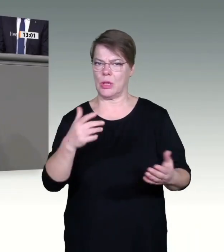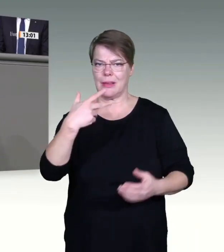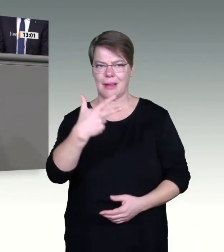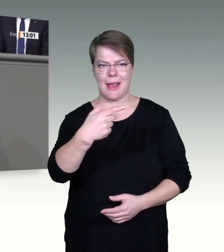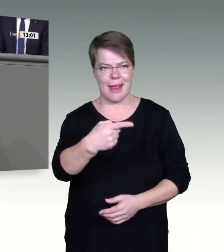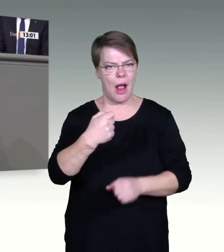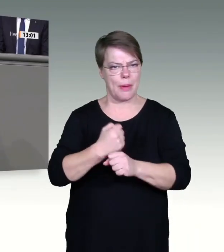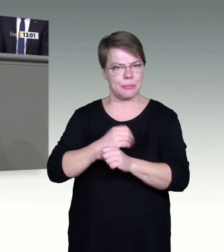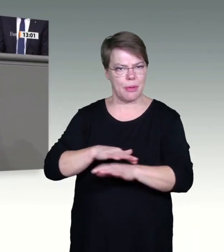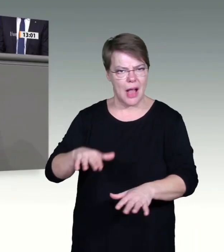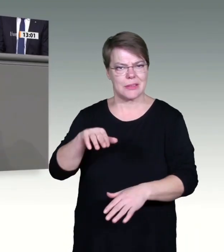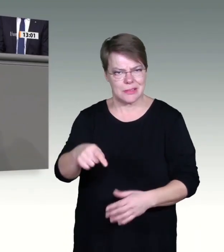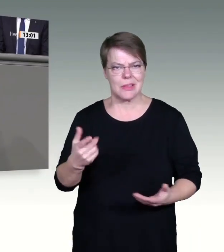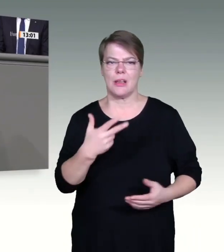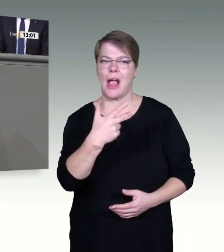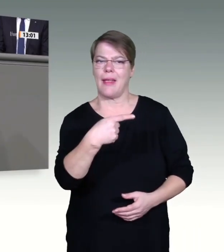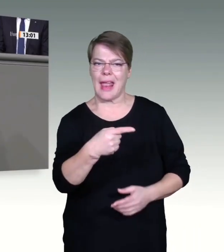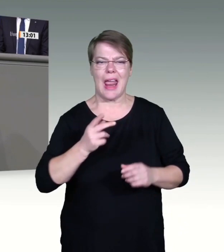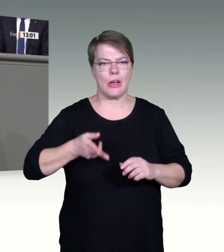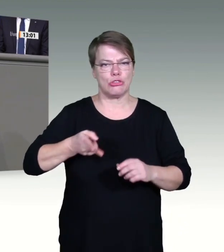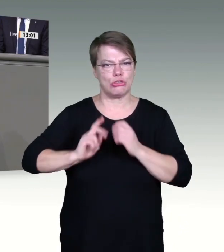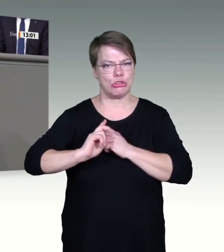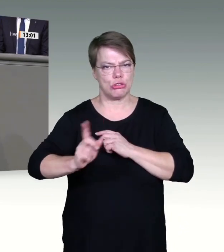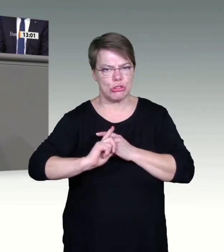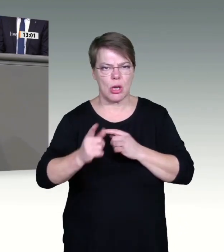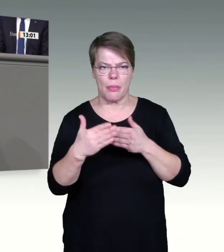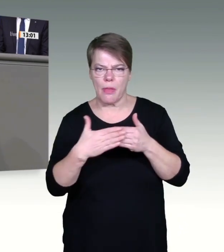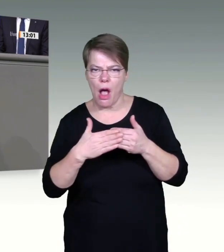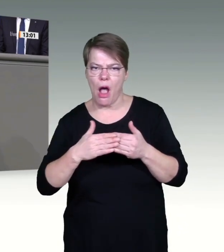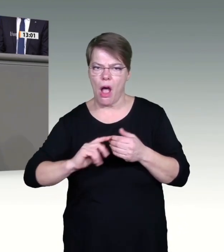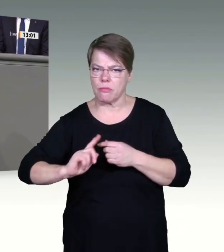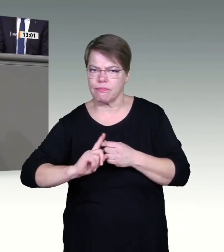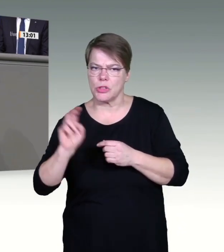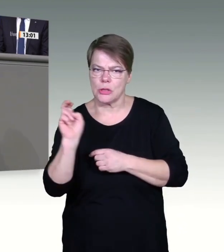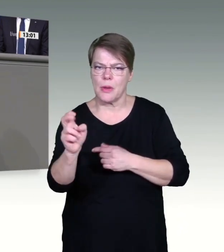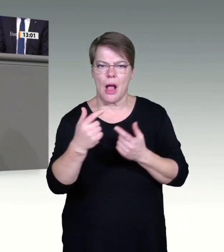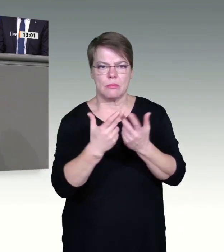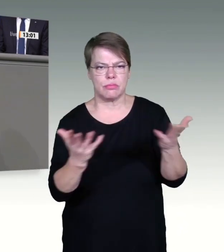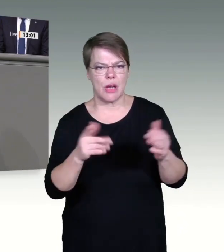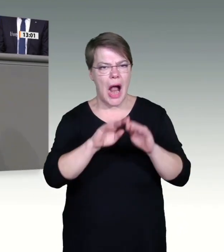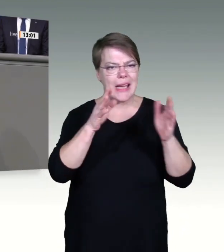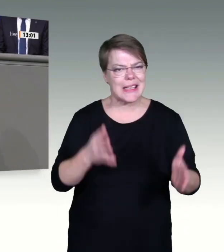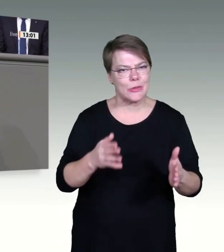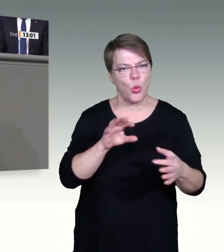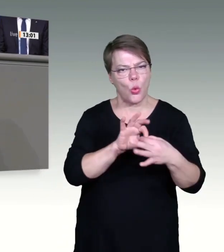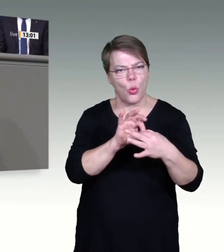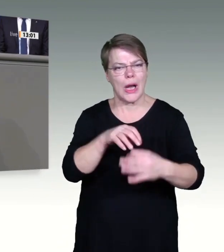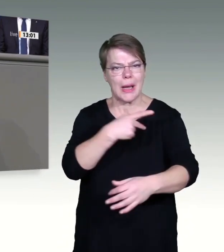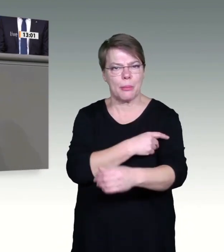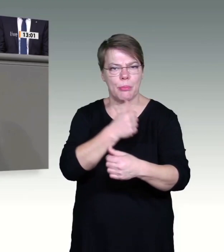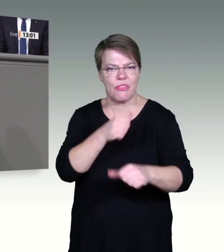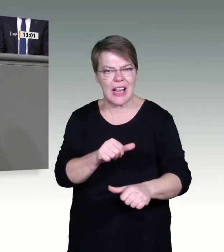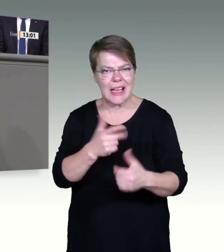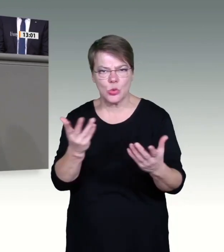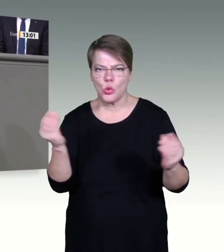tatsächlich so, dass die Inzidenzen in vielen Regionen und bundesweit ein Plateau erreicht haben, in manchen sogar leicht zurückgehen. Aber das ist